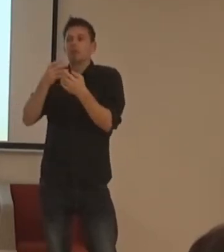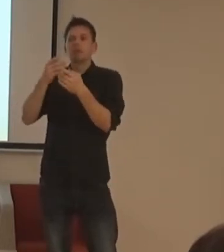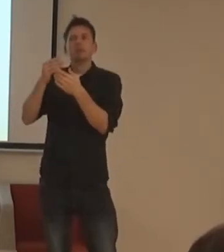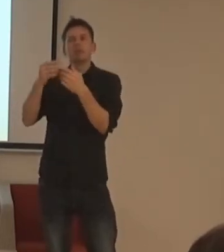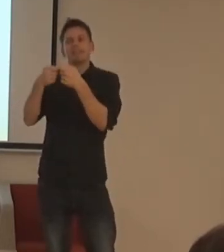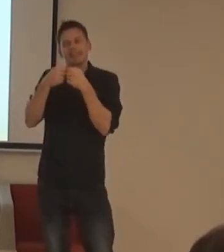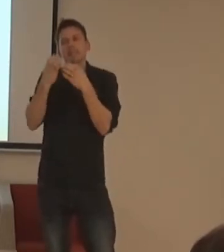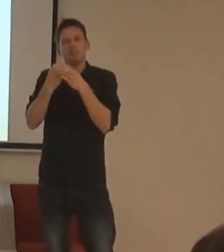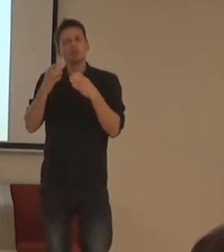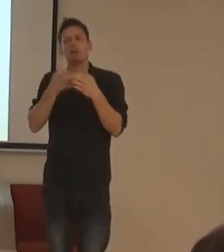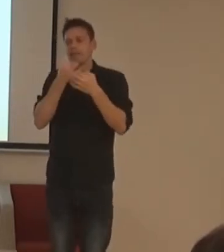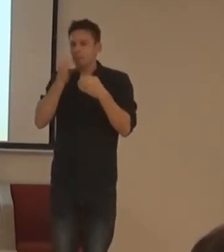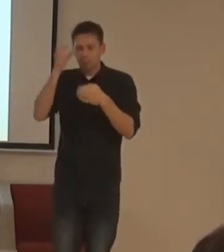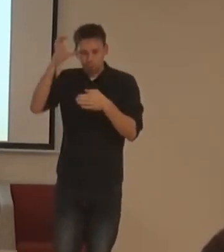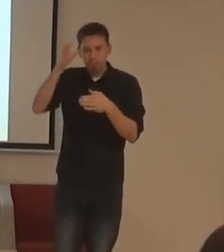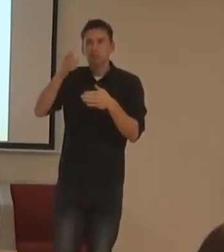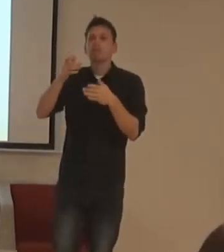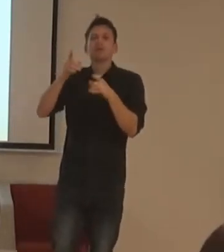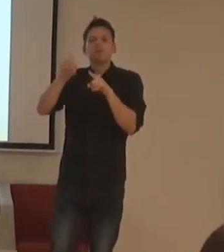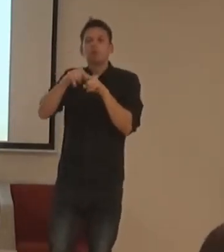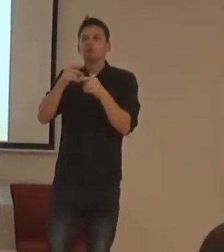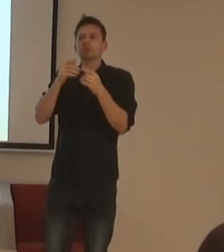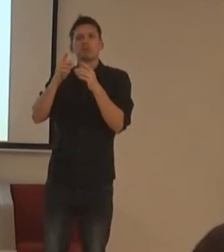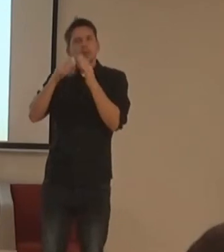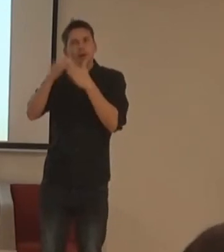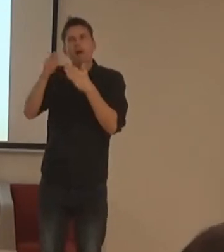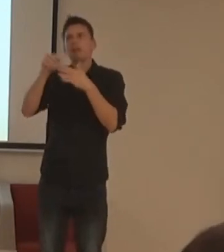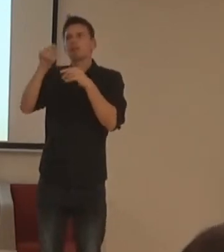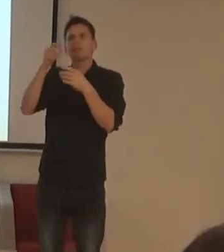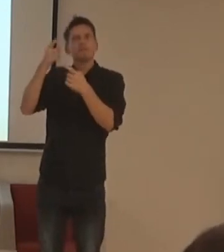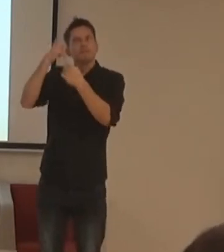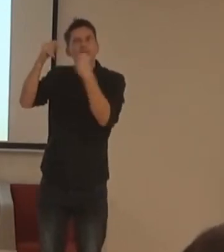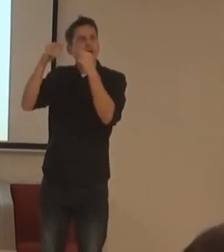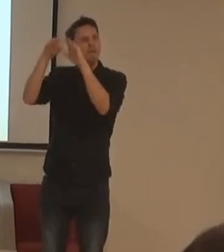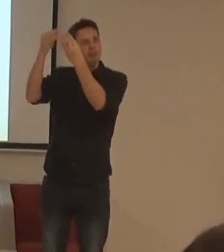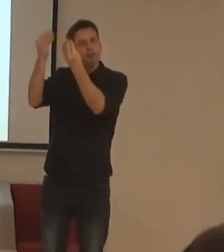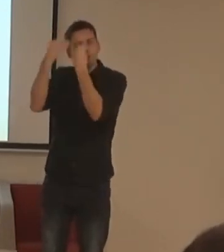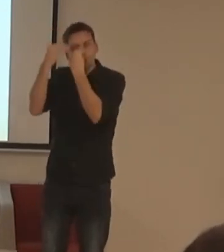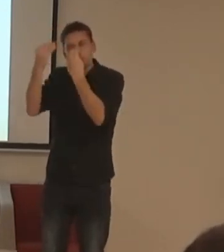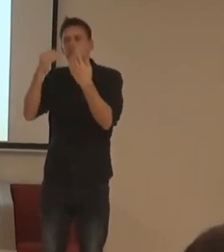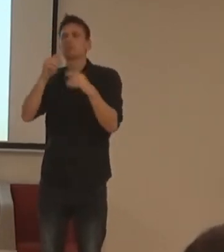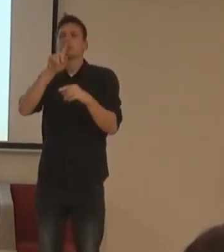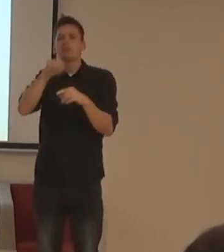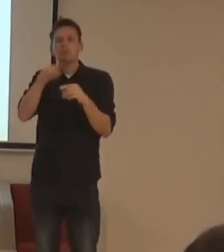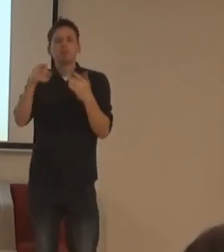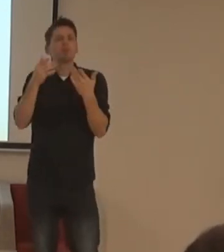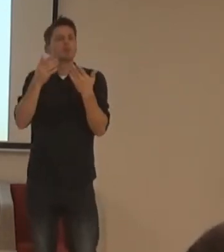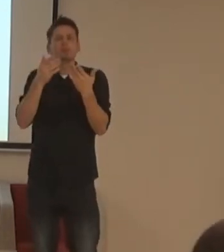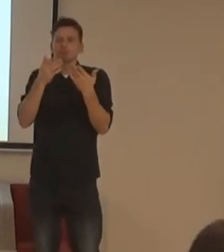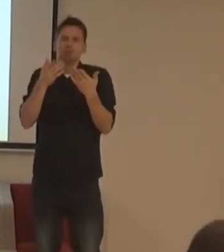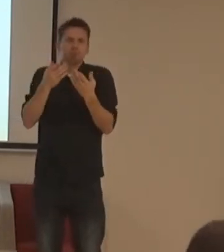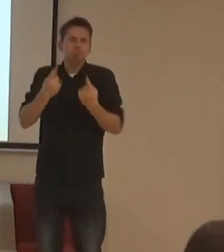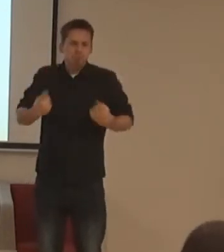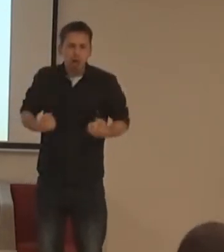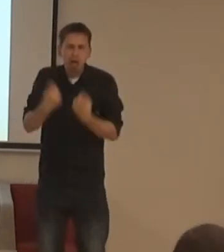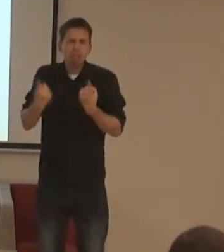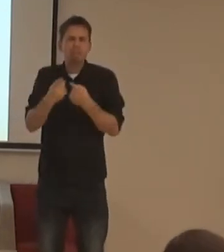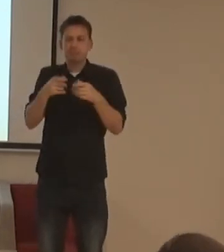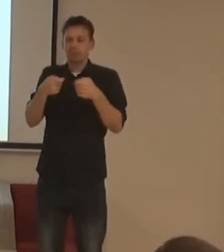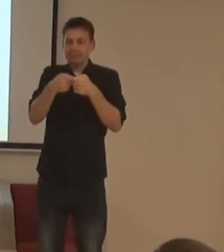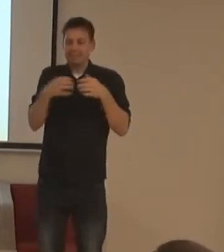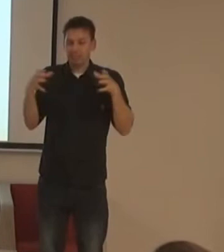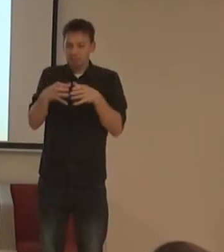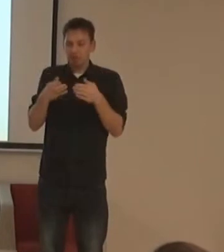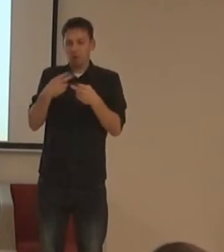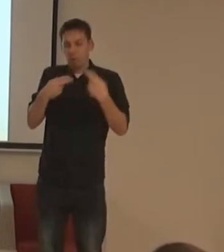vyškolený, který by se neustále vlastně nějak vzdělával, byl by angažovaný a komunikoval by jak mezi sebou,